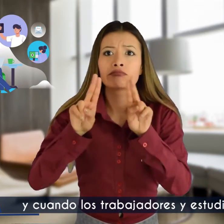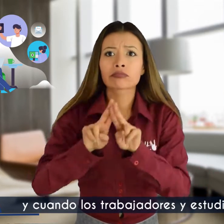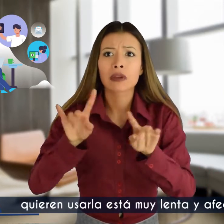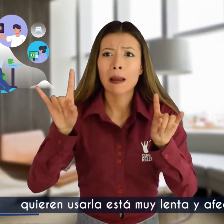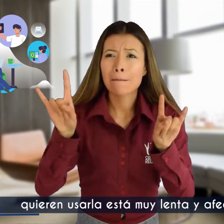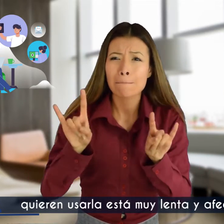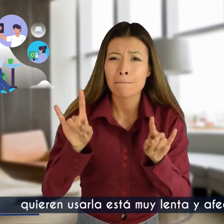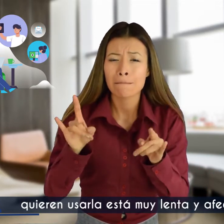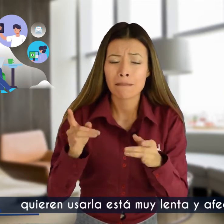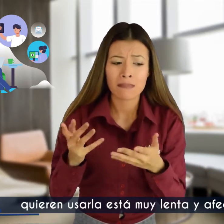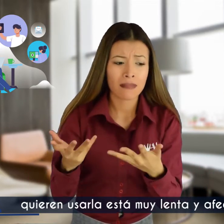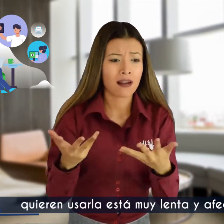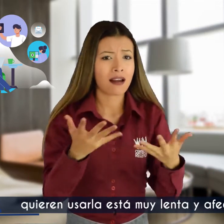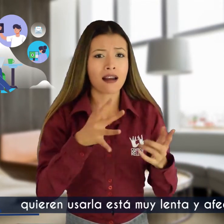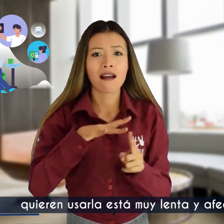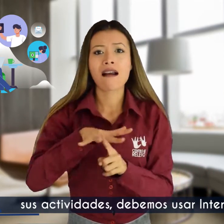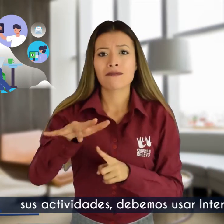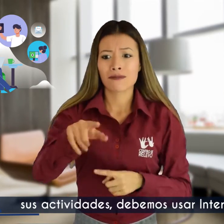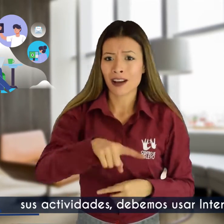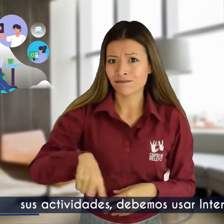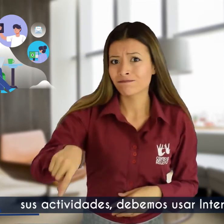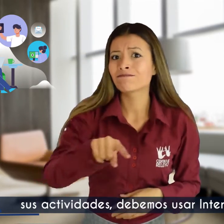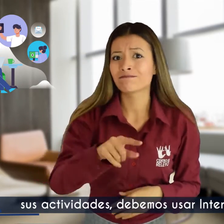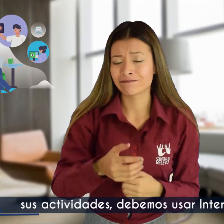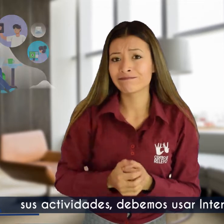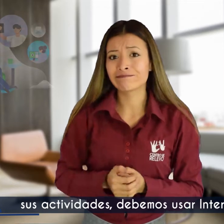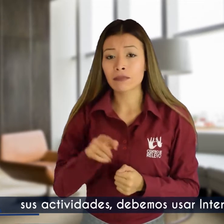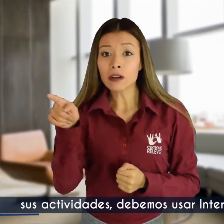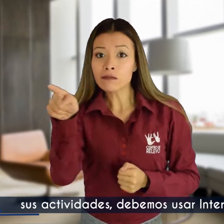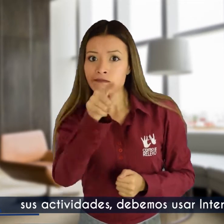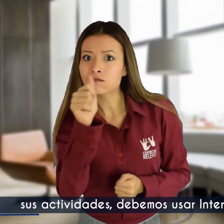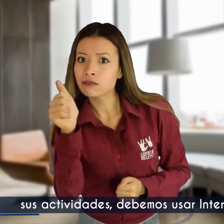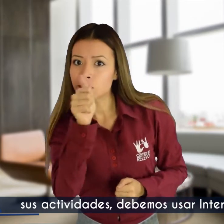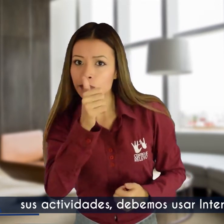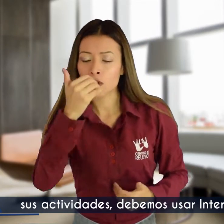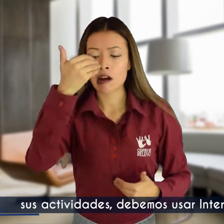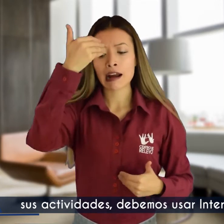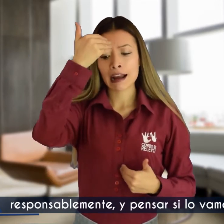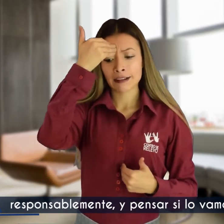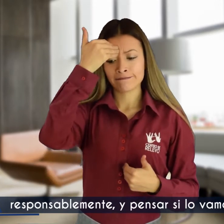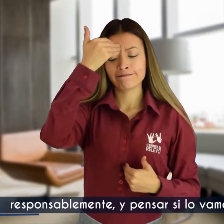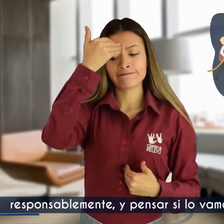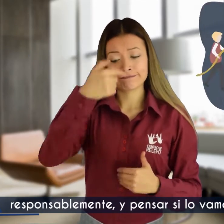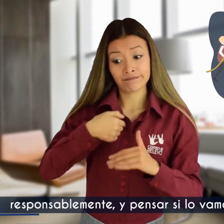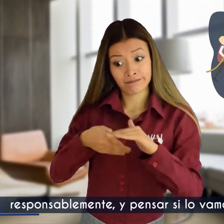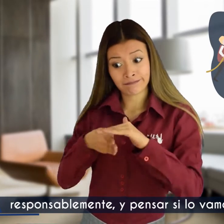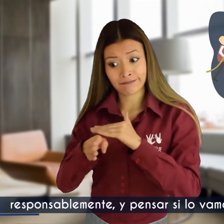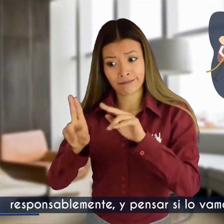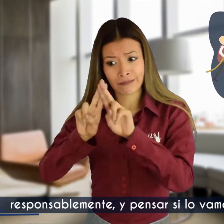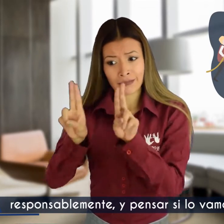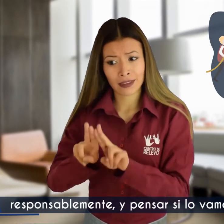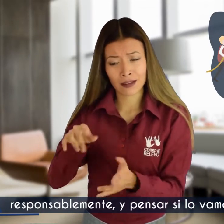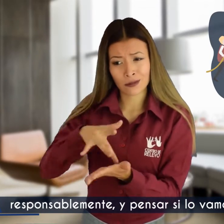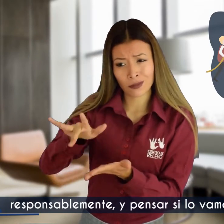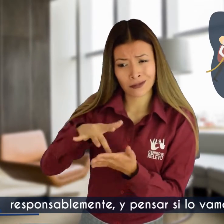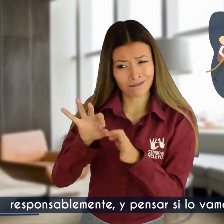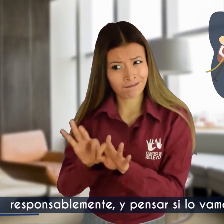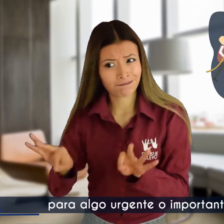estudiantes quieren usarla está muy lenta y afecta sus actividades. Debemos usar internet responsablemente y pensar si lo vamos a usar